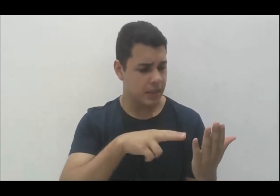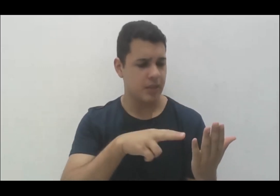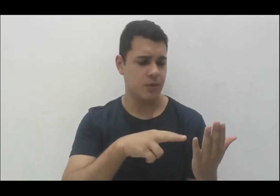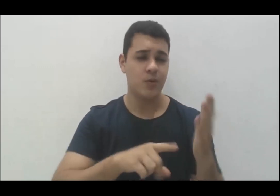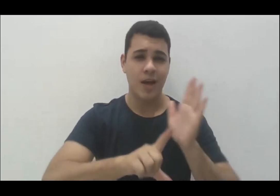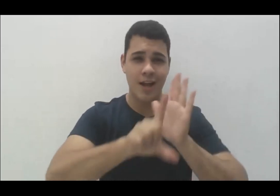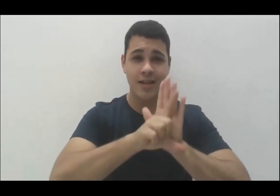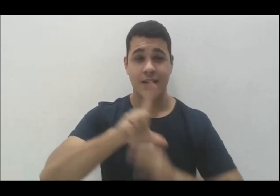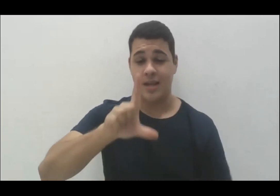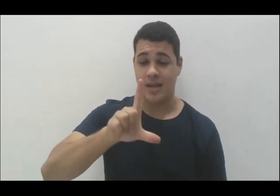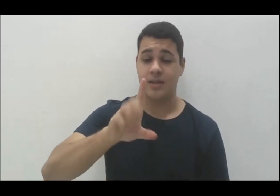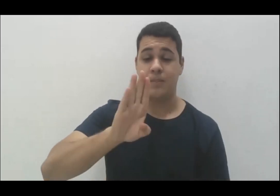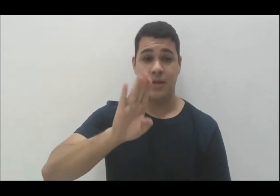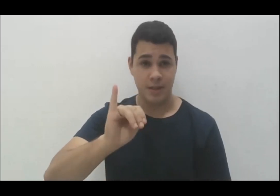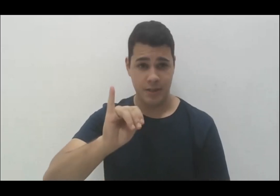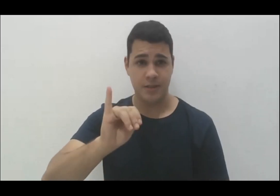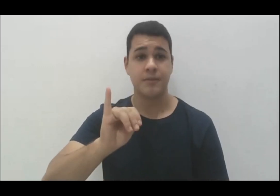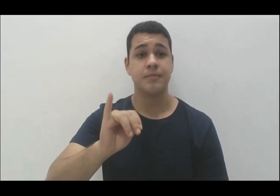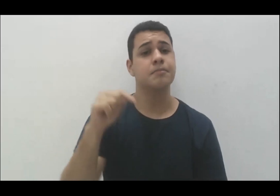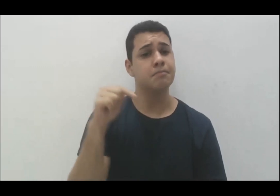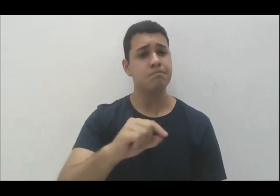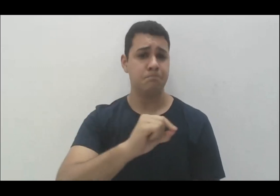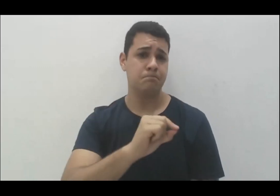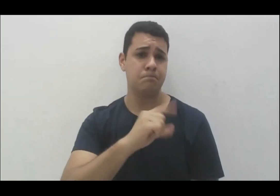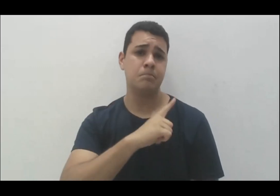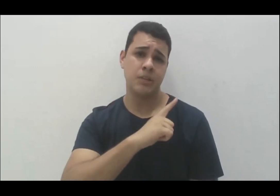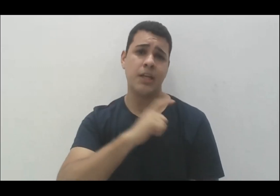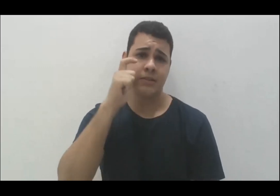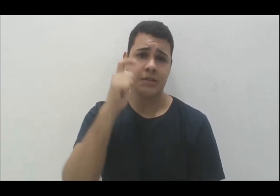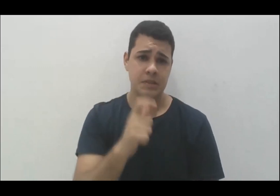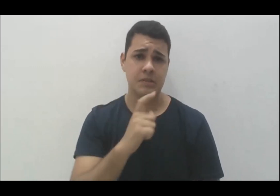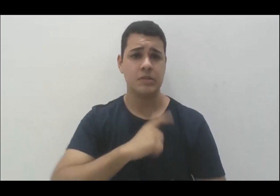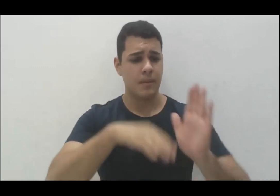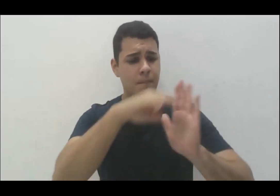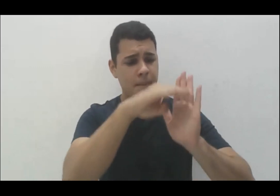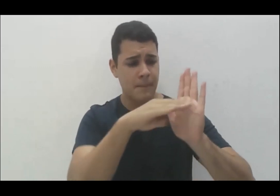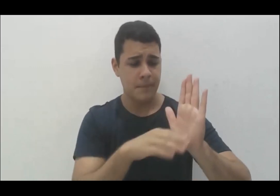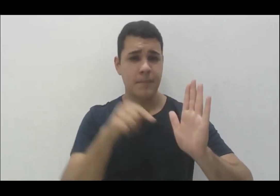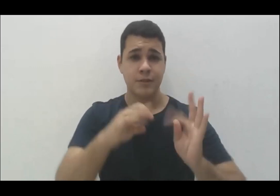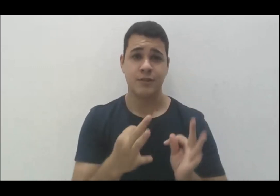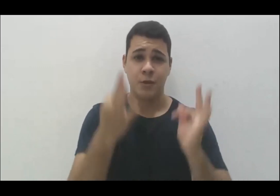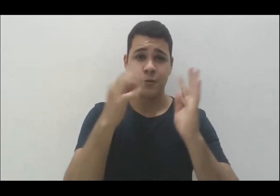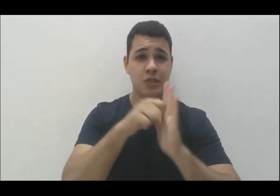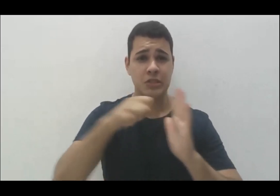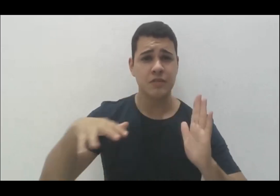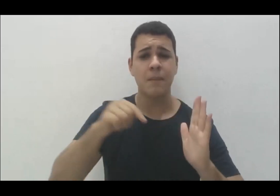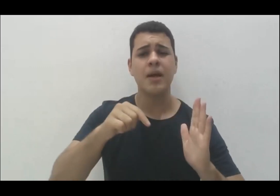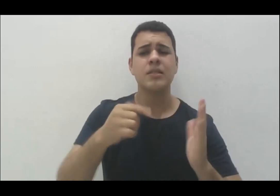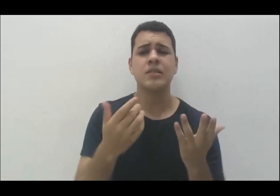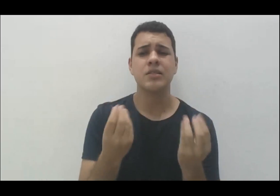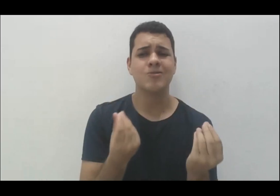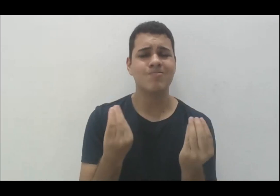ele traz um conceito bastante interessante de tecnologia assistiva, mas ainda é muito focado nessa